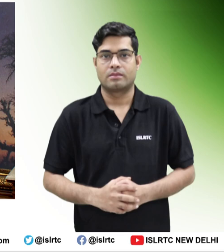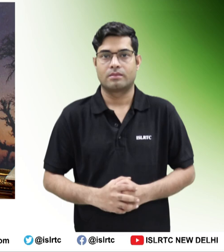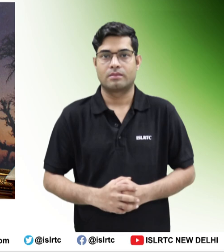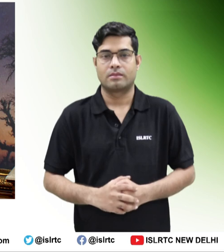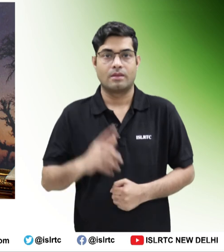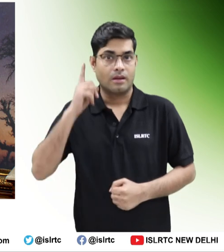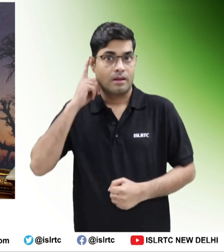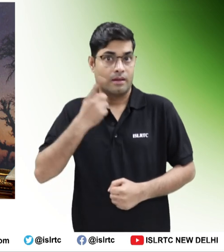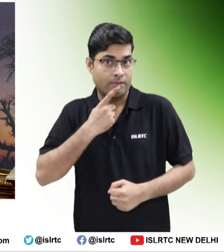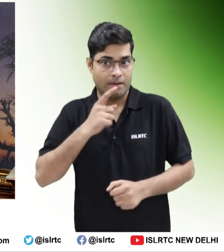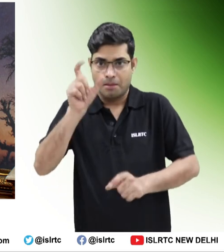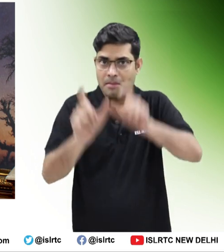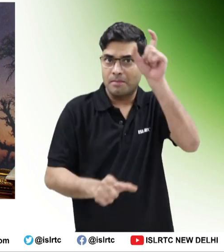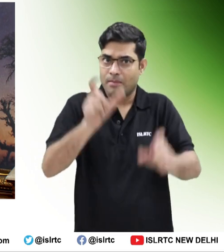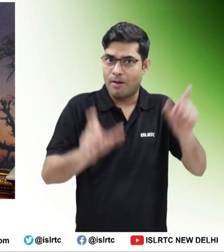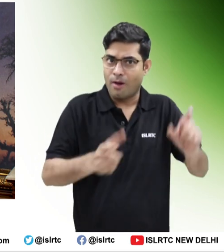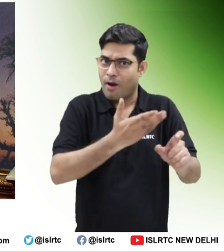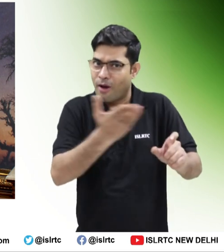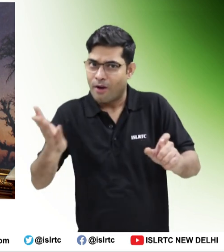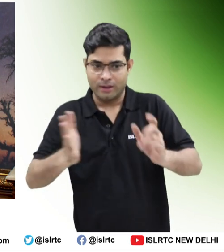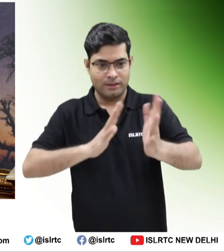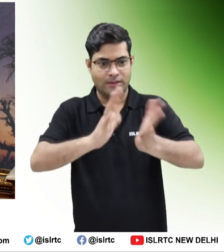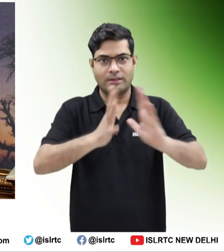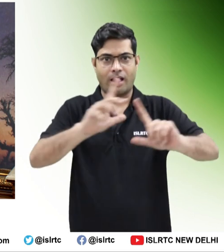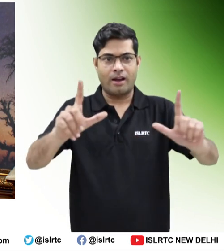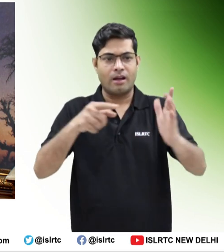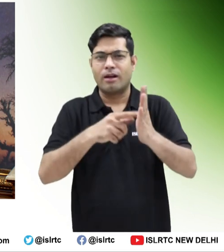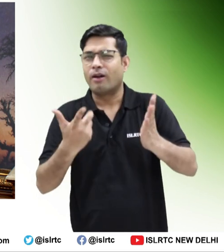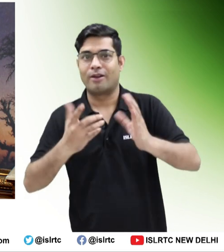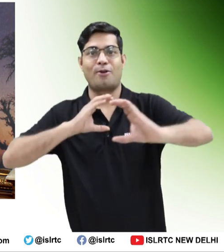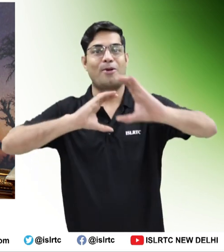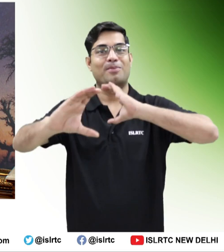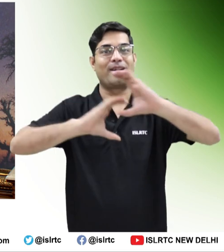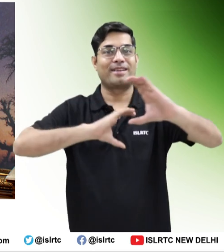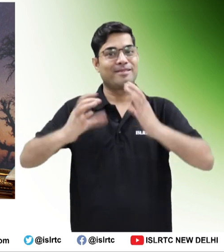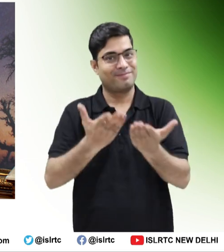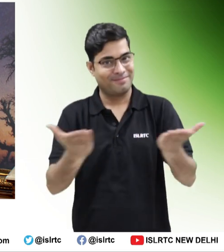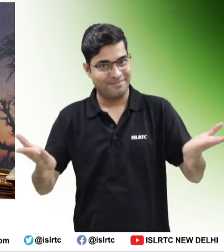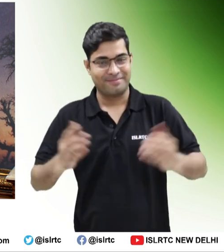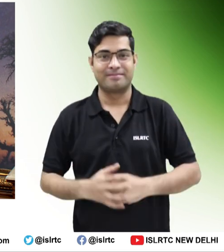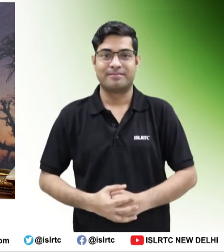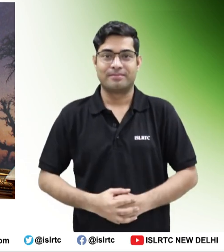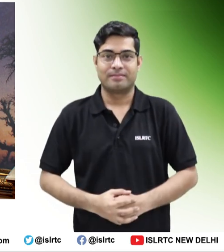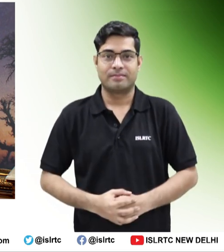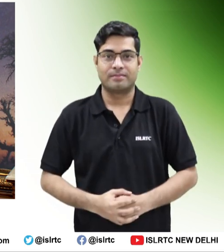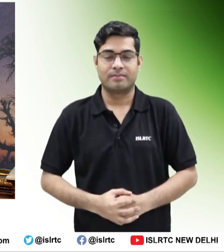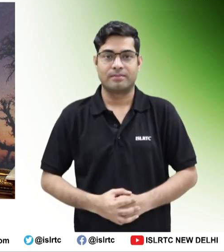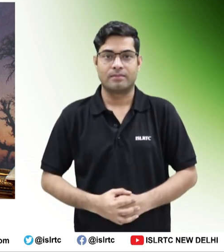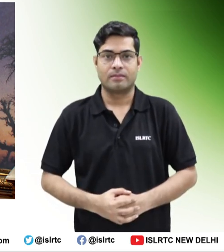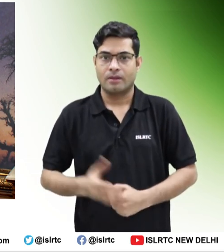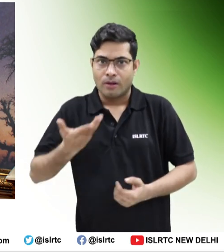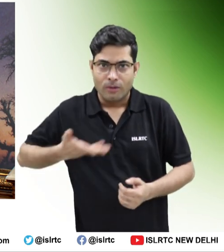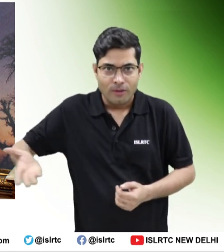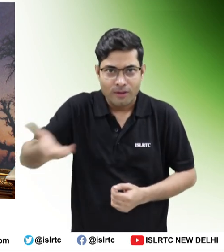श्रवन बाधित वेक्तियों के लिए सांकेतिक भाषा संचार एक